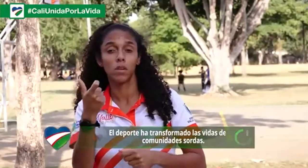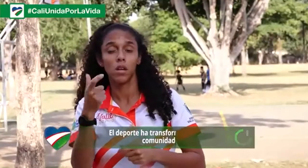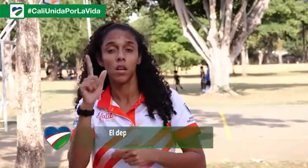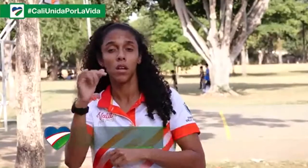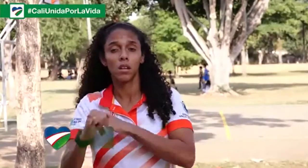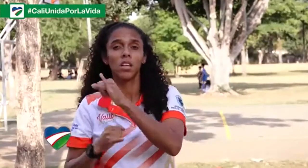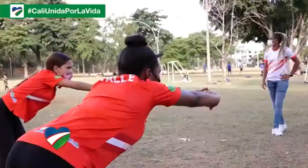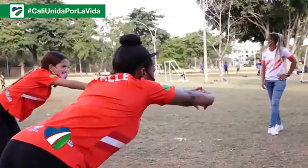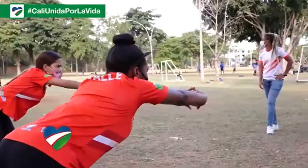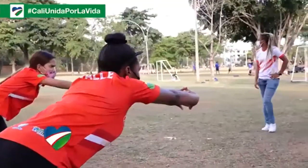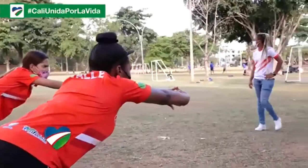Olympics.